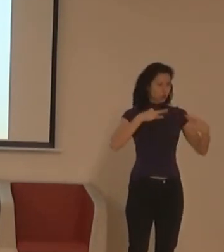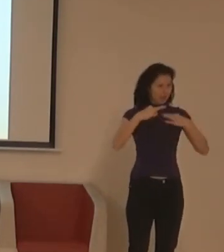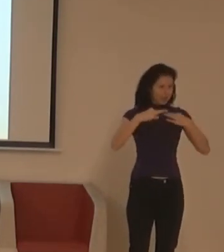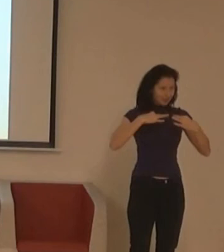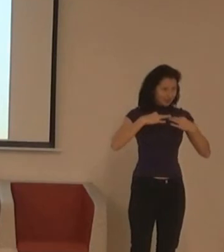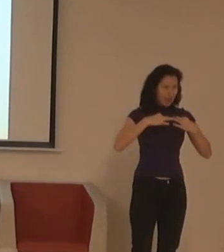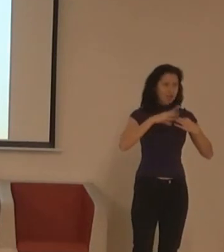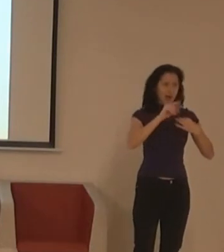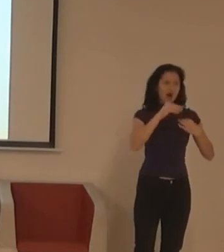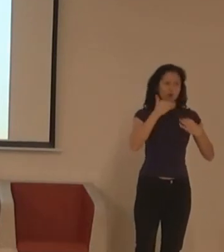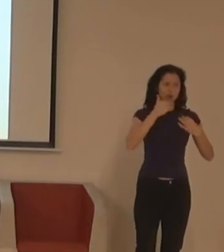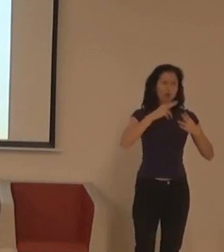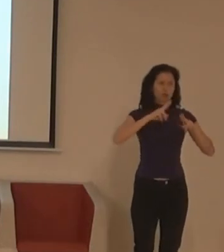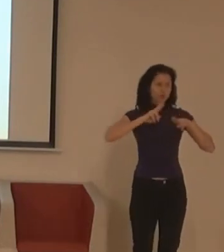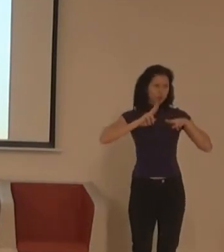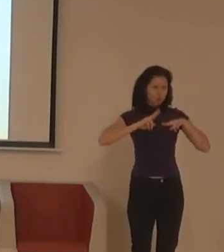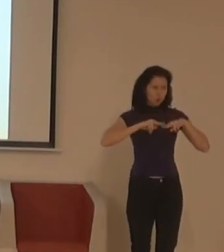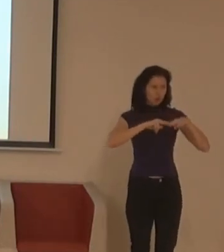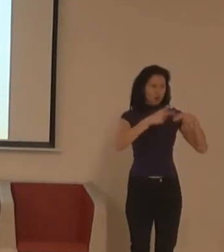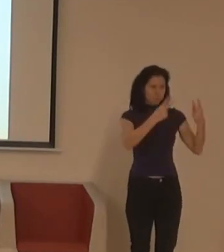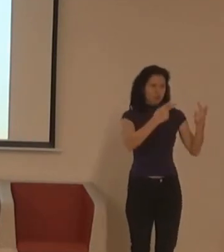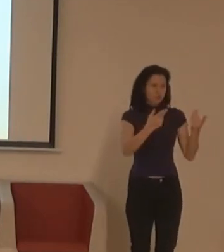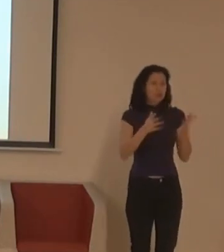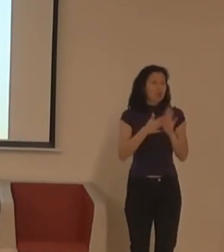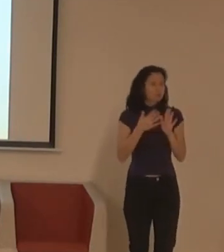přestože vozejk nemá, mám jen hůl.